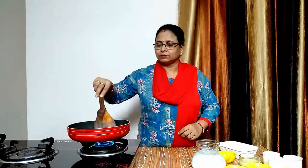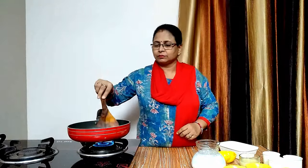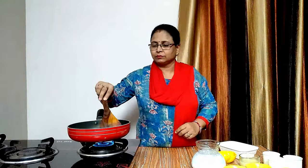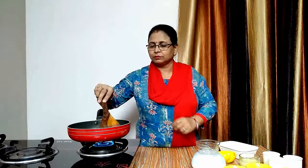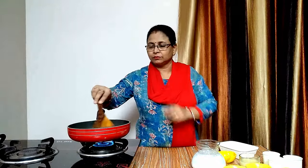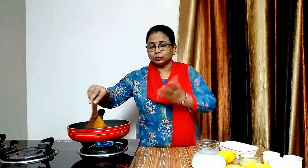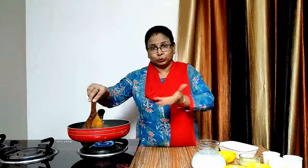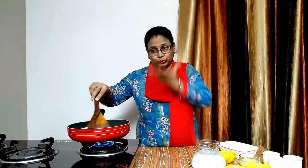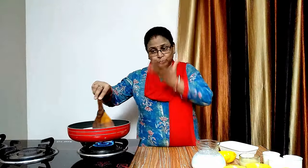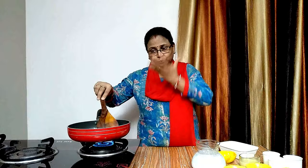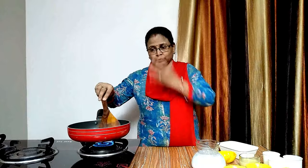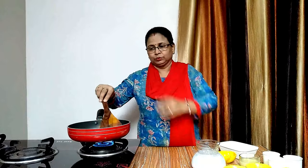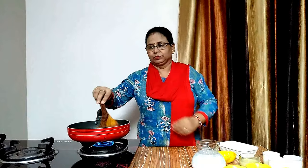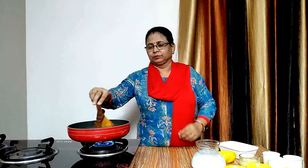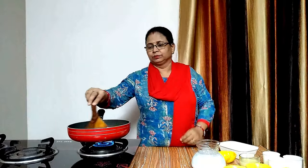अब इसे अच्छे से उबलने देंगे